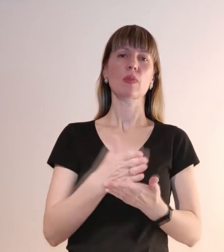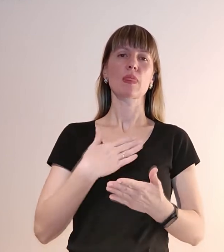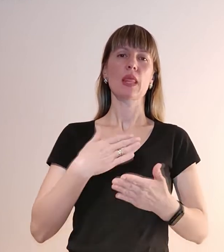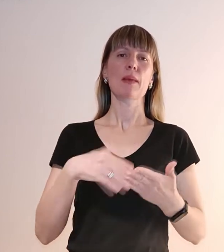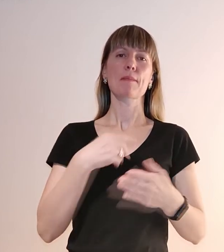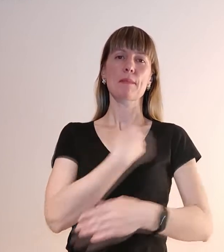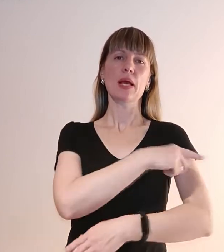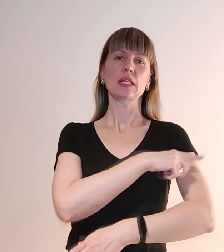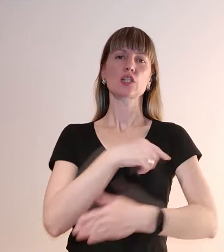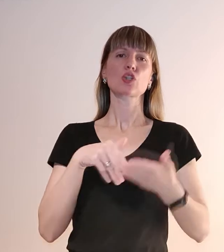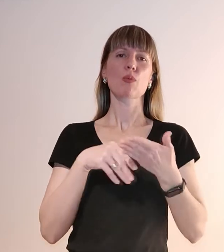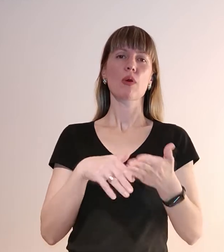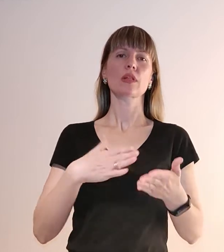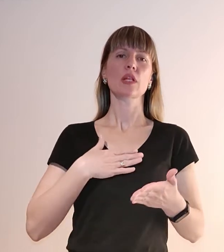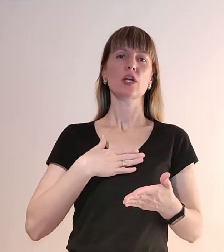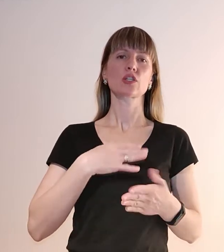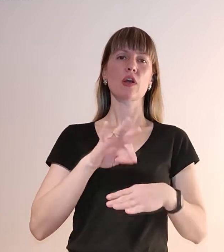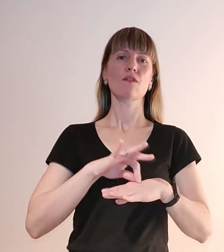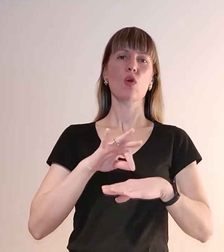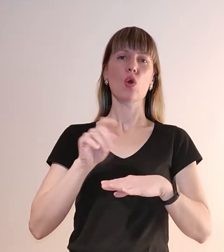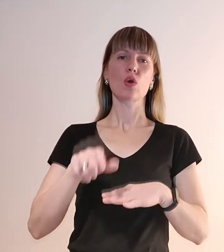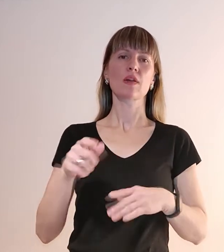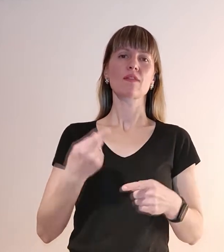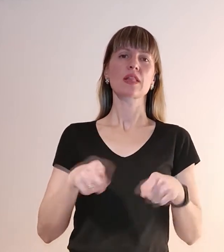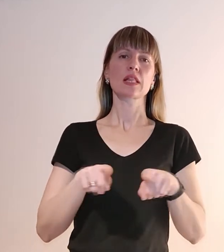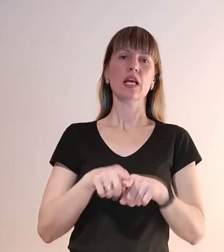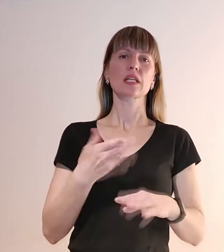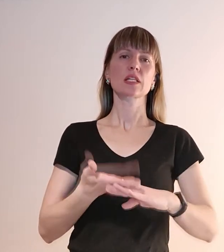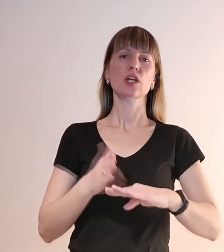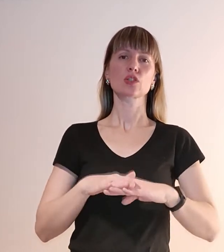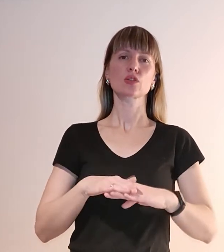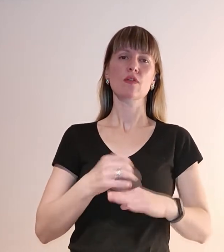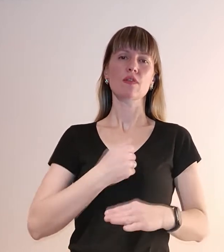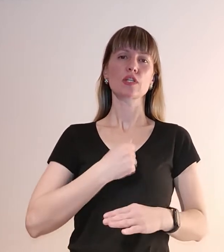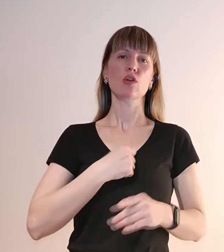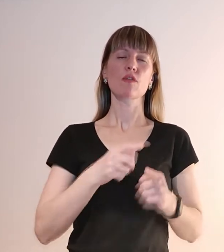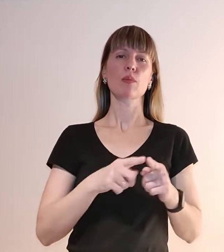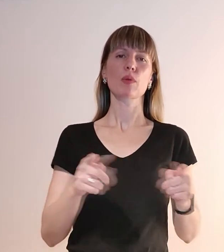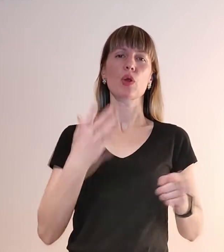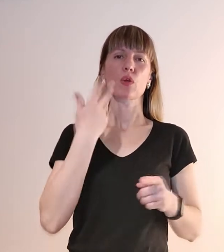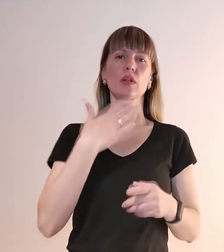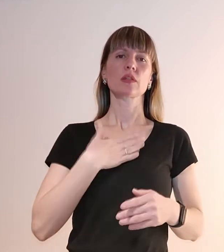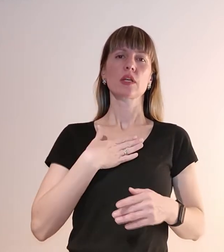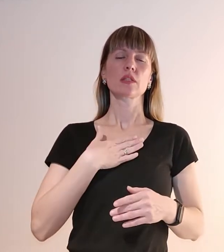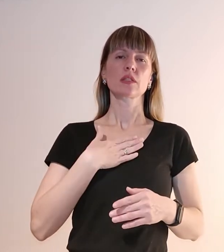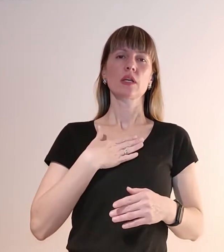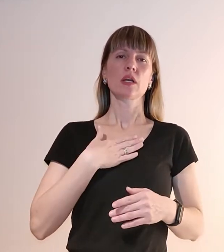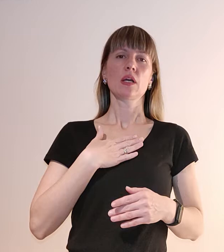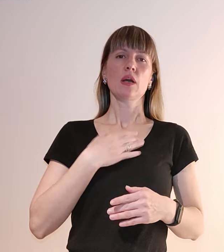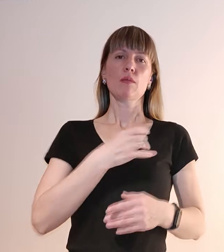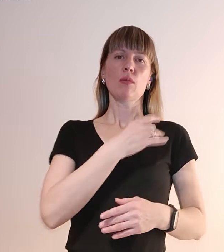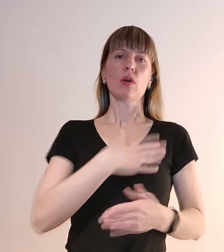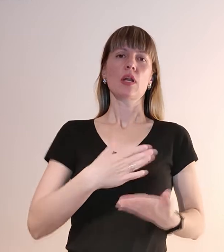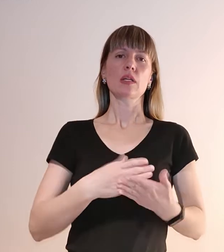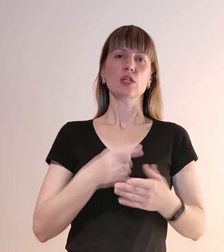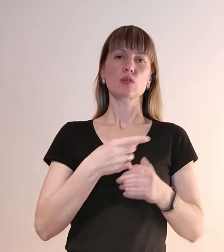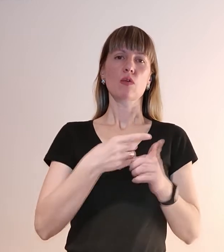допомоги, особливо в такий тяжкий військовий період, коли в нас поранені з вогнепальними переломами з